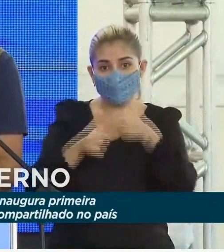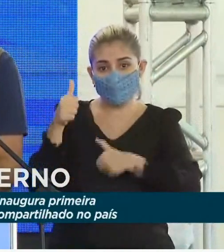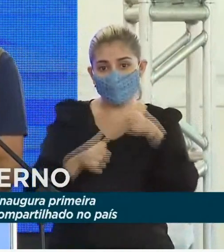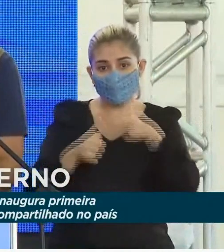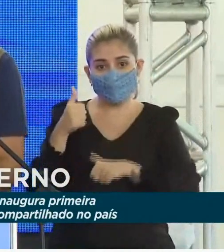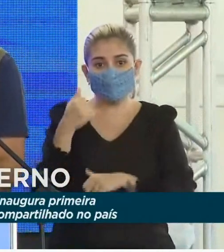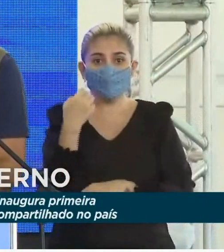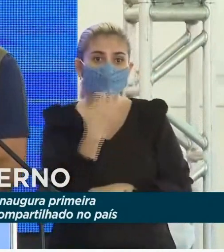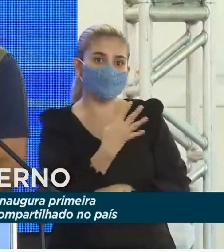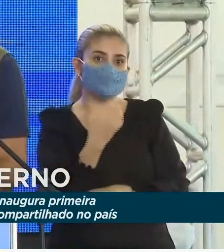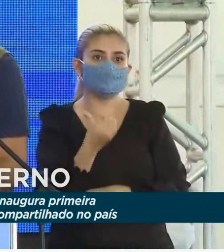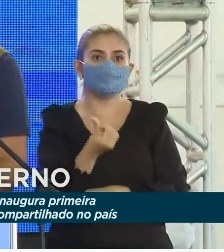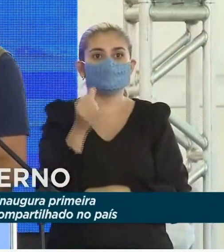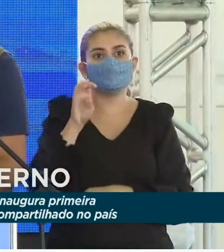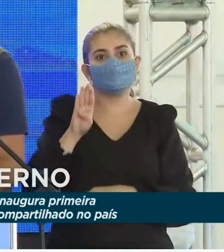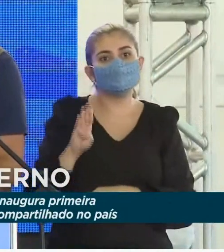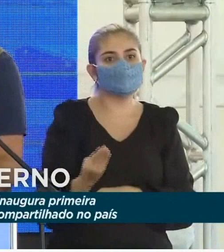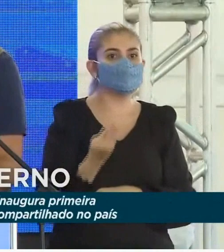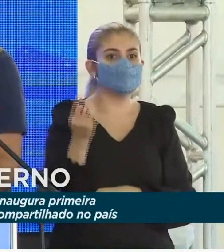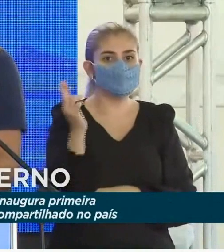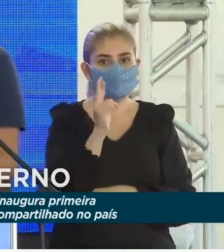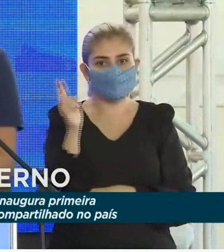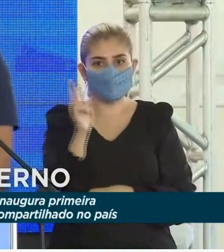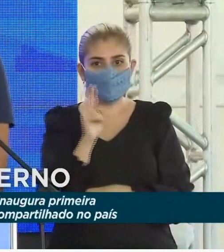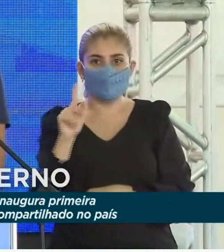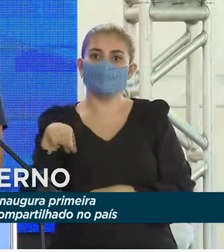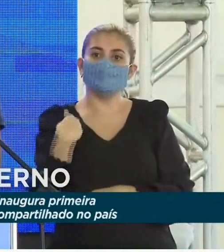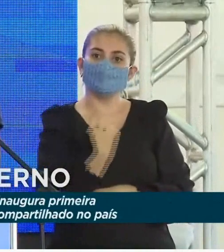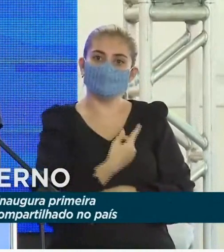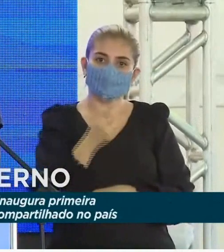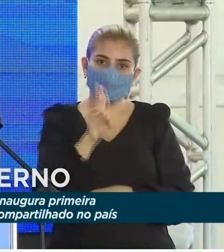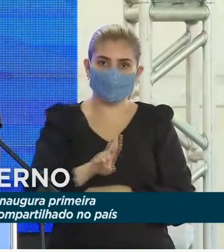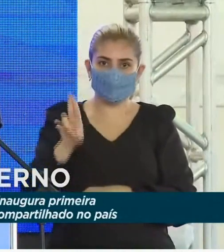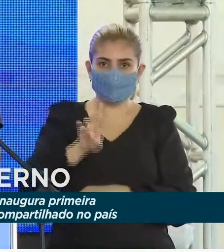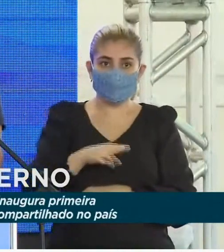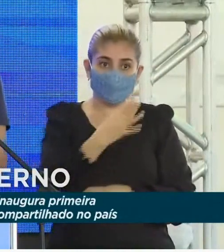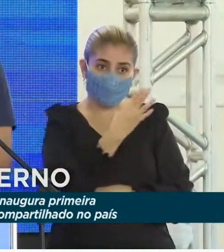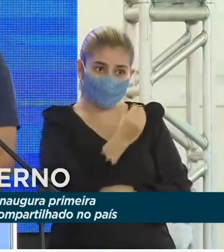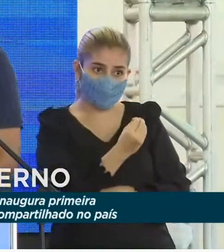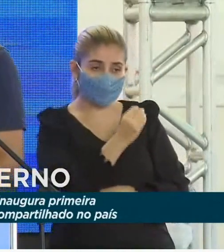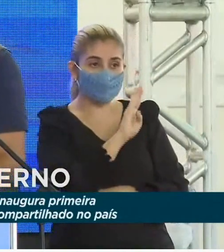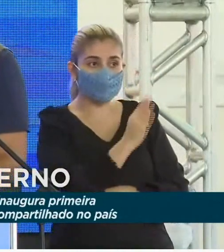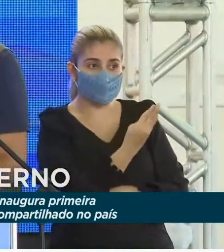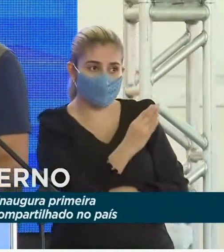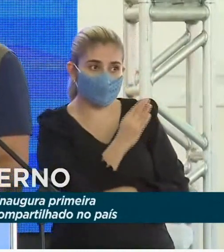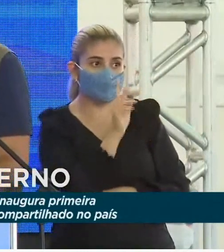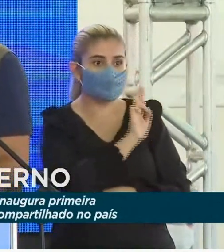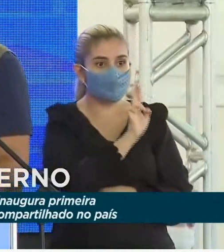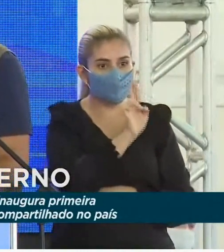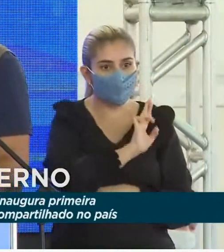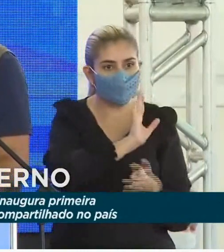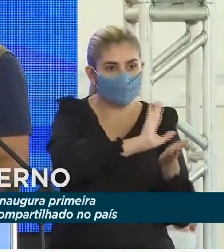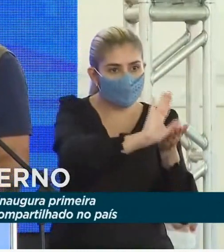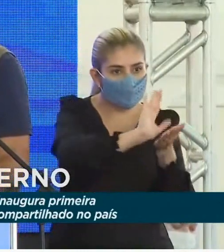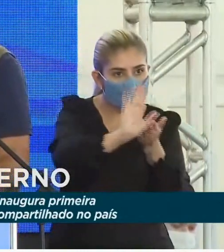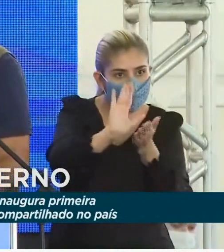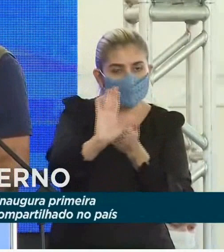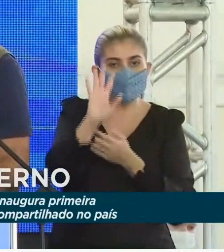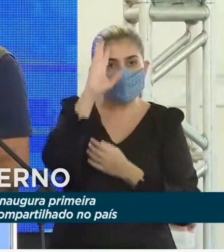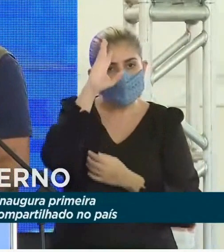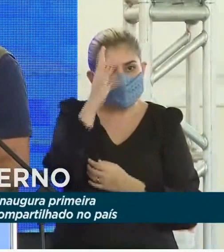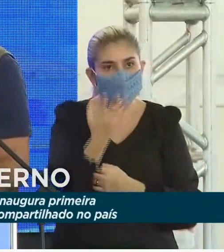46 bilhões de reais, que a gente vai levar 40 bilhões de reais de investimentos para resolver todo